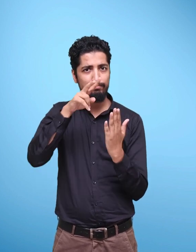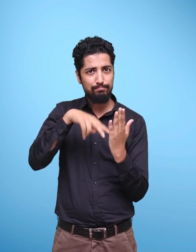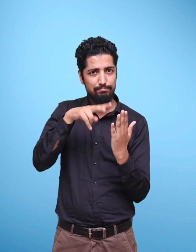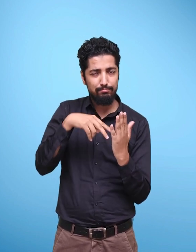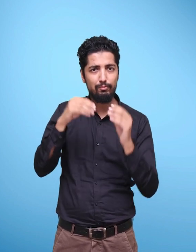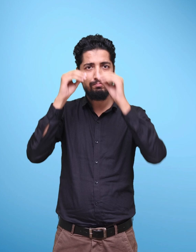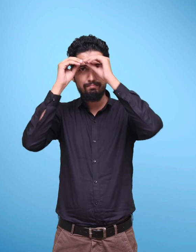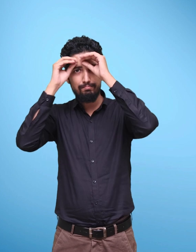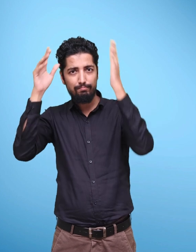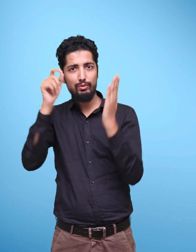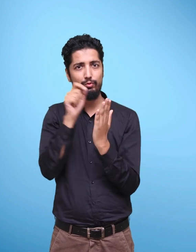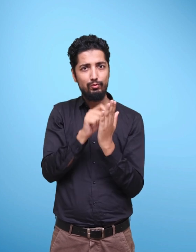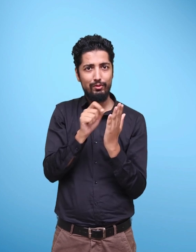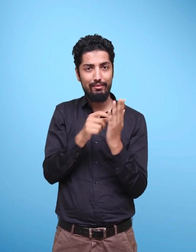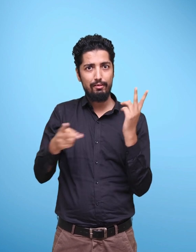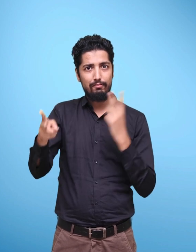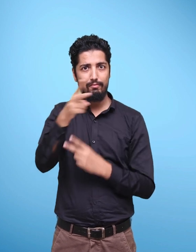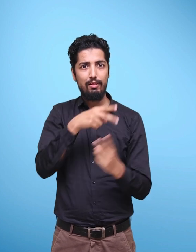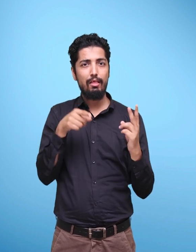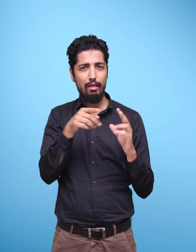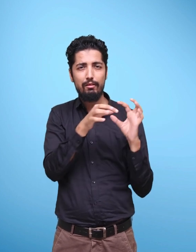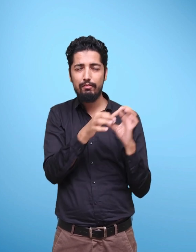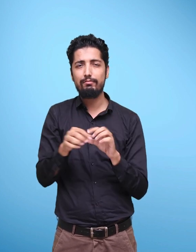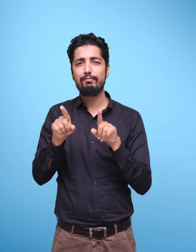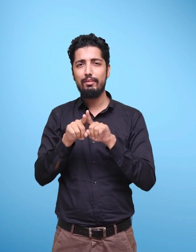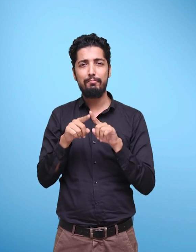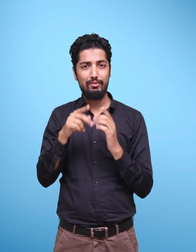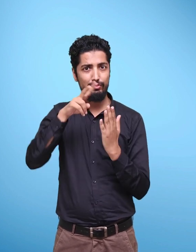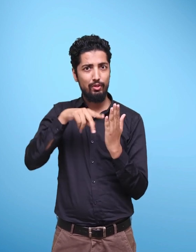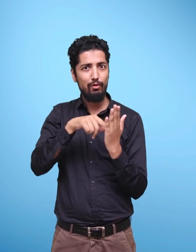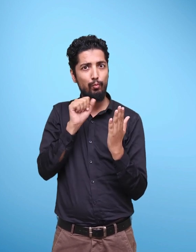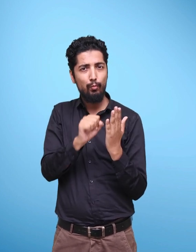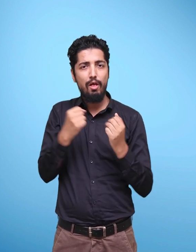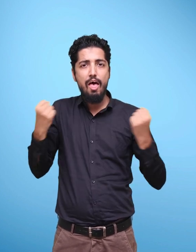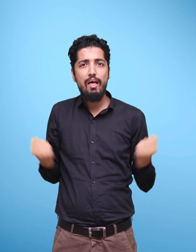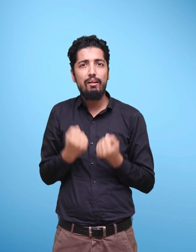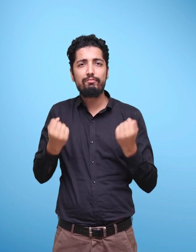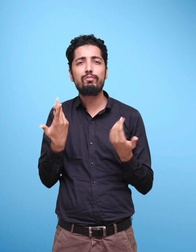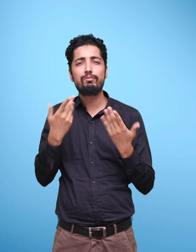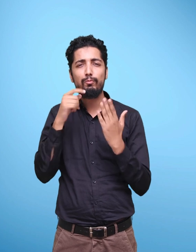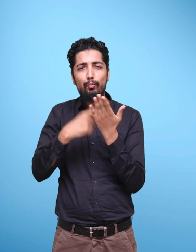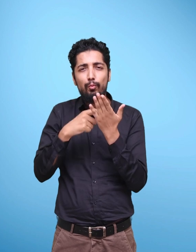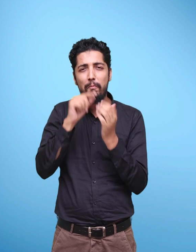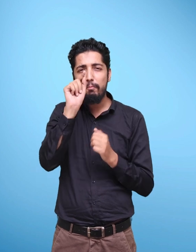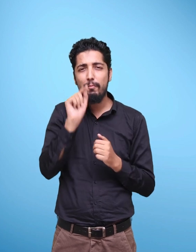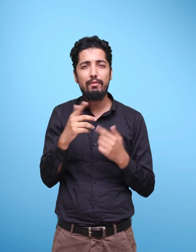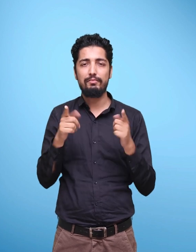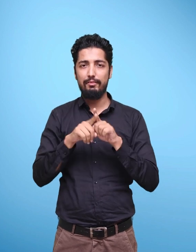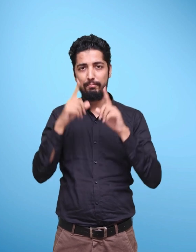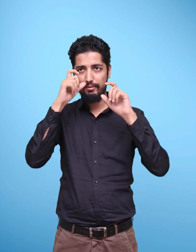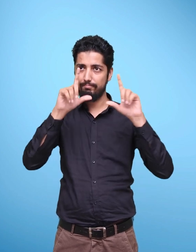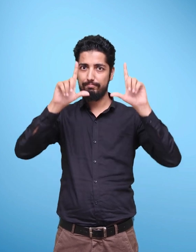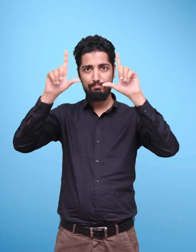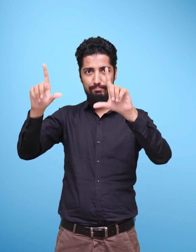imagining and writing. . a reading activity may be followed by a drawing task or